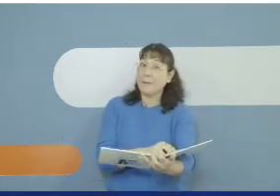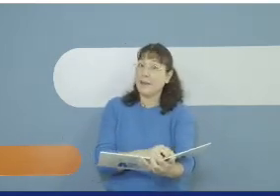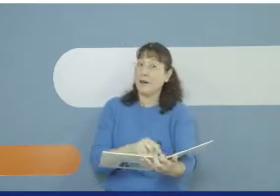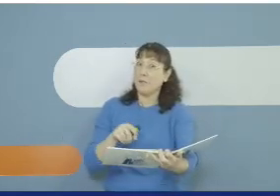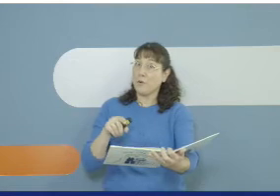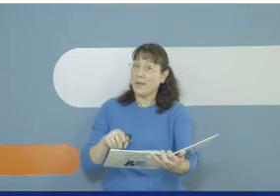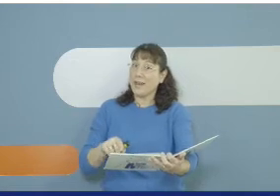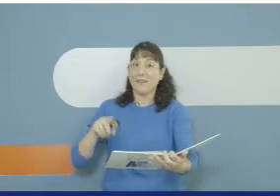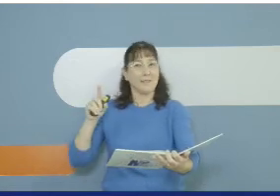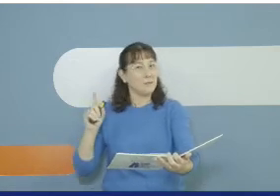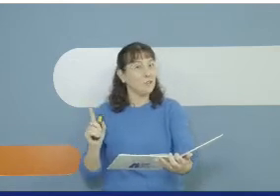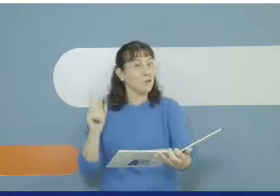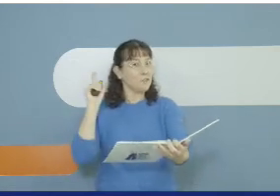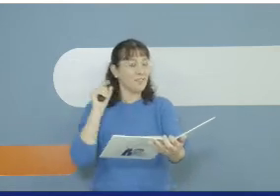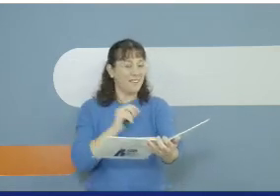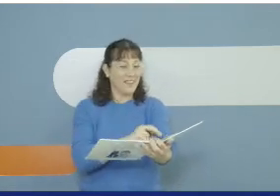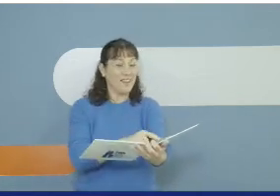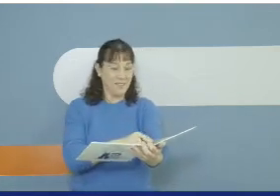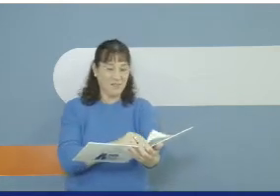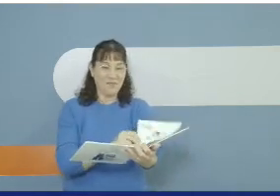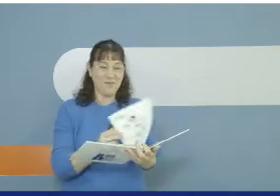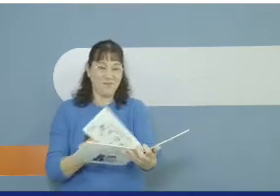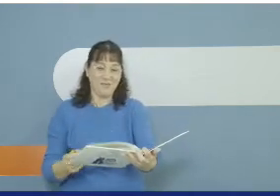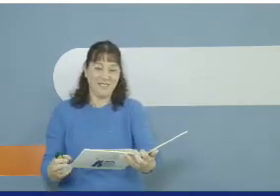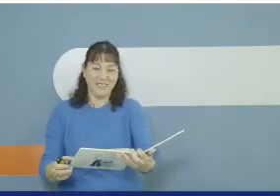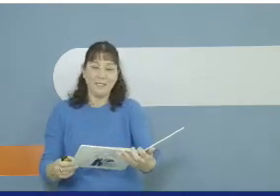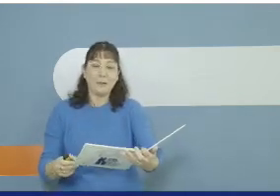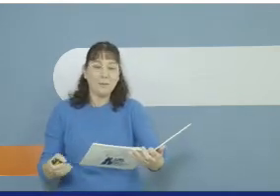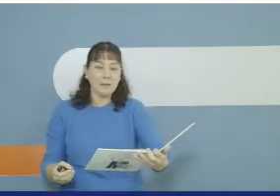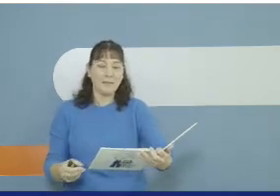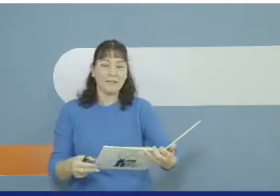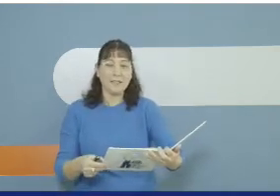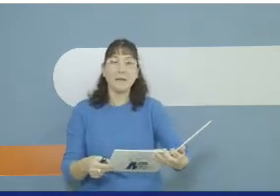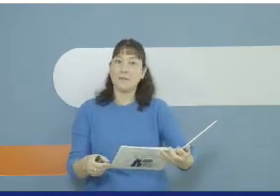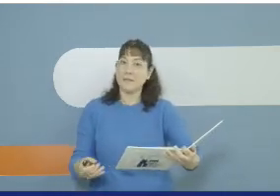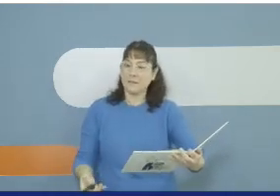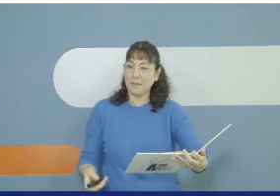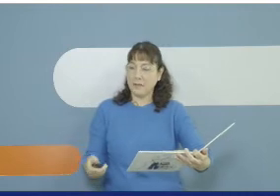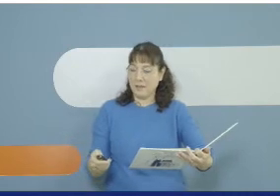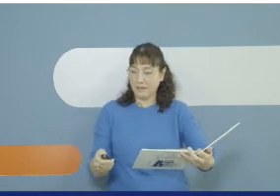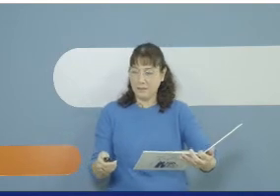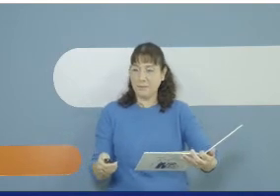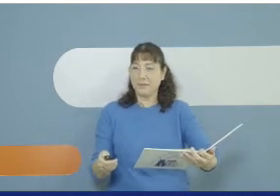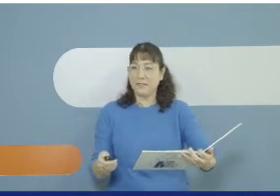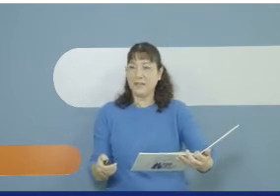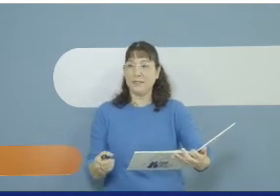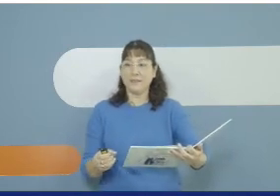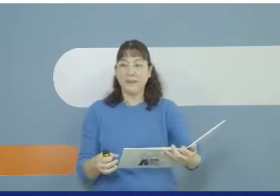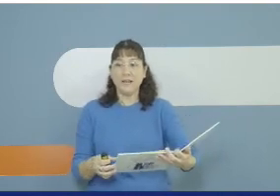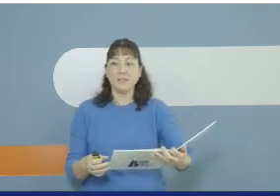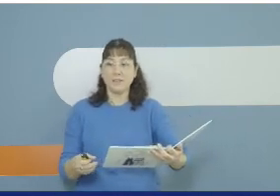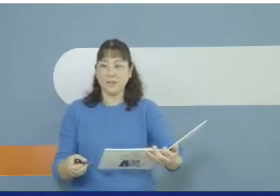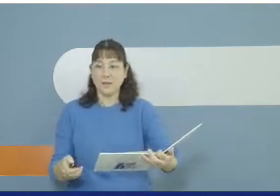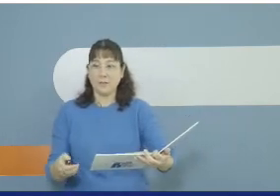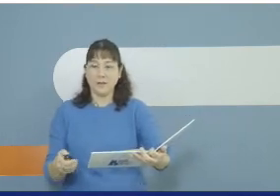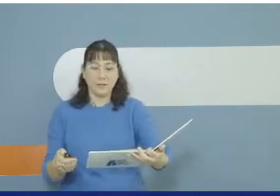פרח פורח עם יופי של ריח מי מטייל בשדה בן הרים? ילד